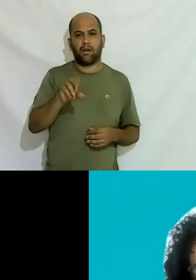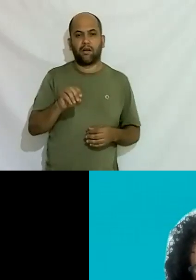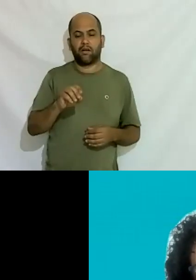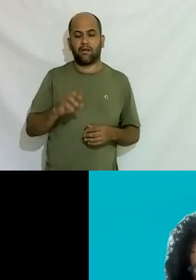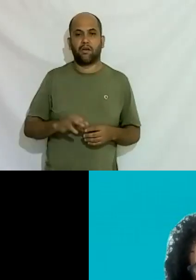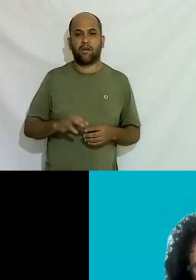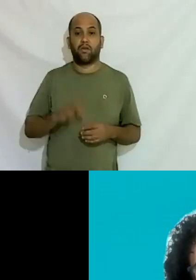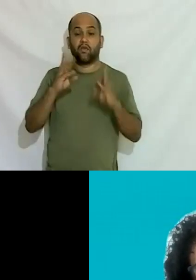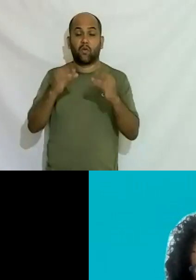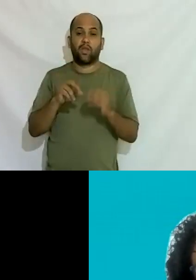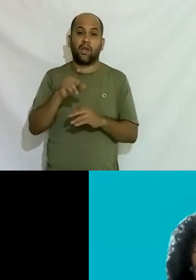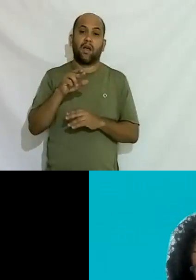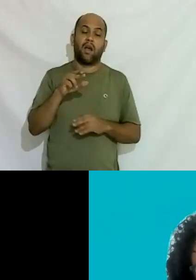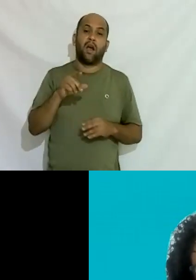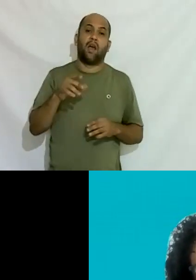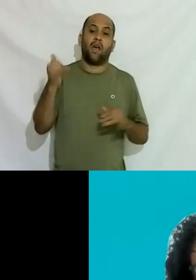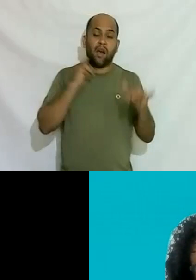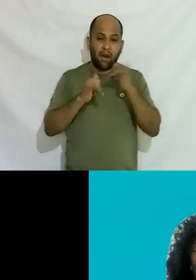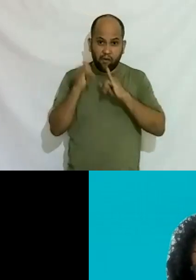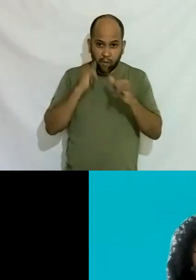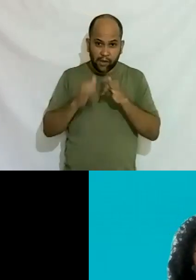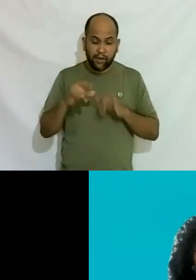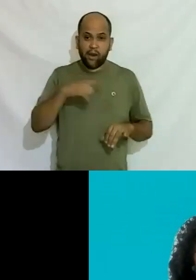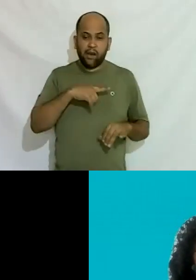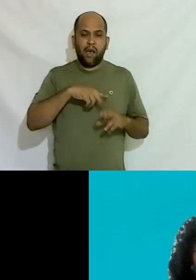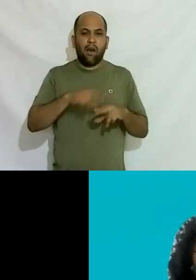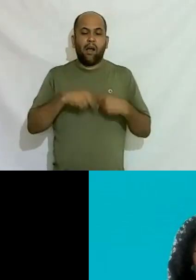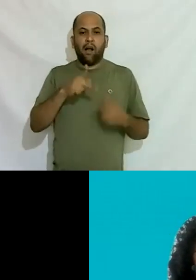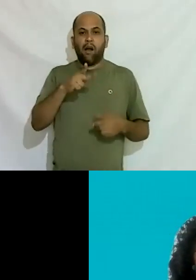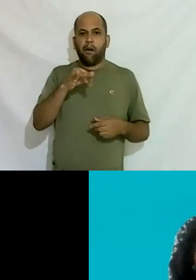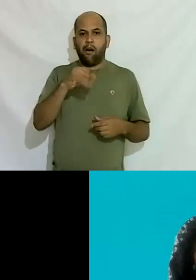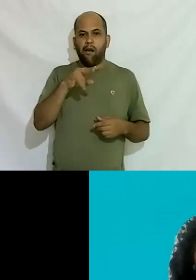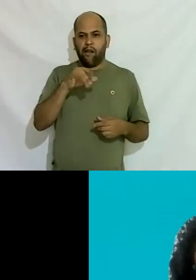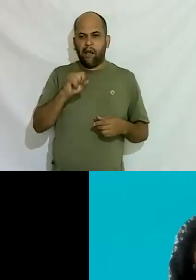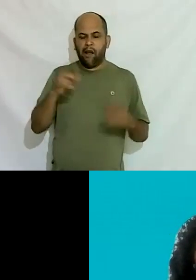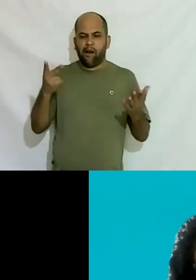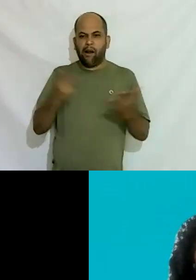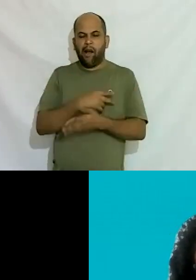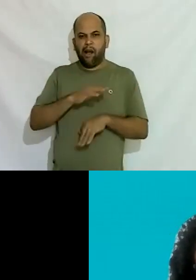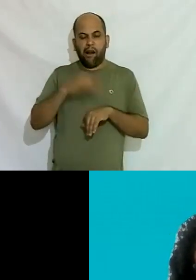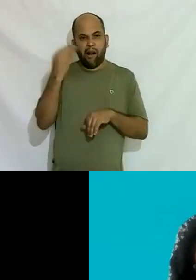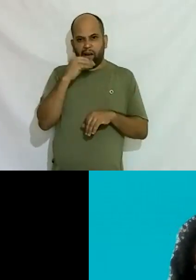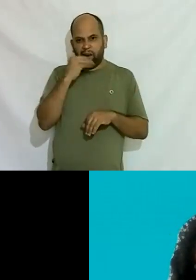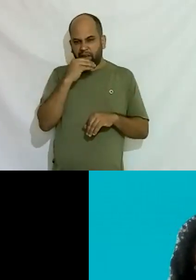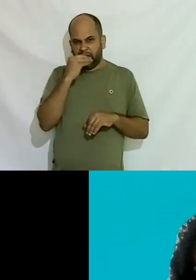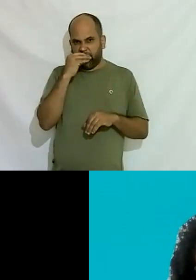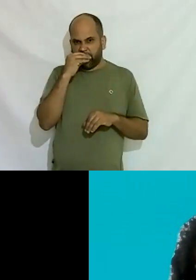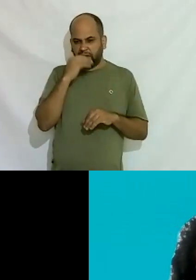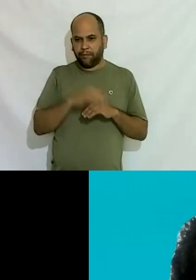essas armas que eu tive por conta dos privilégios tornam mais fácil ou